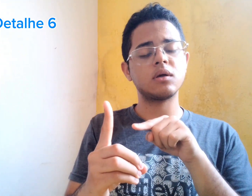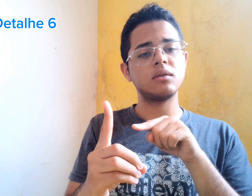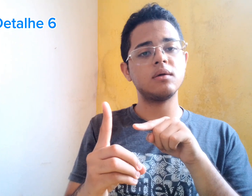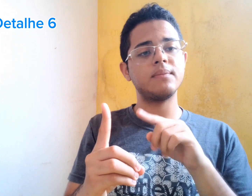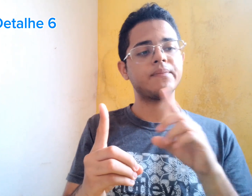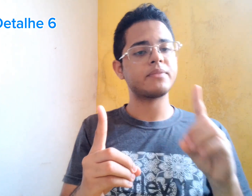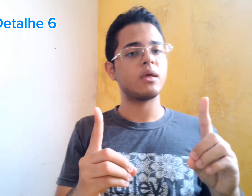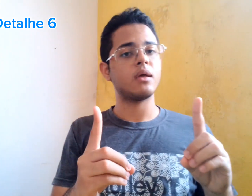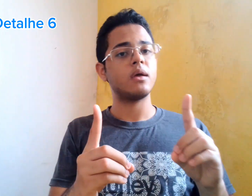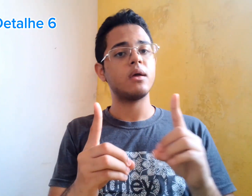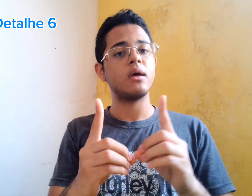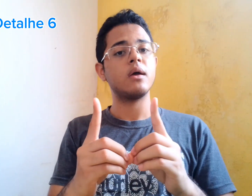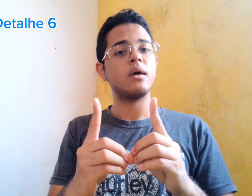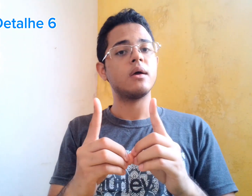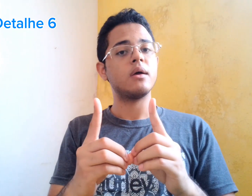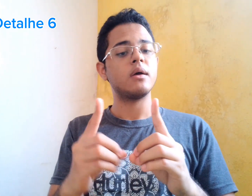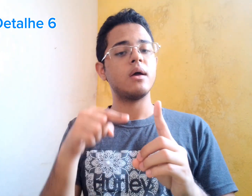Ela ficou sentada no banco.